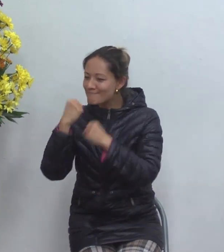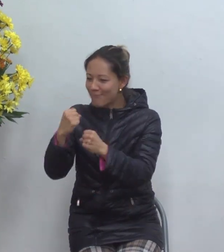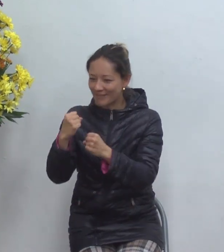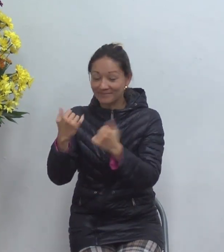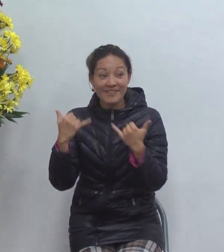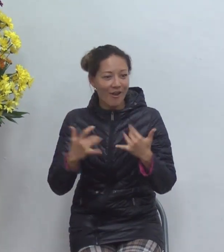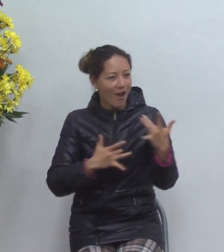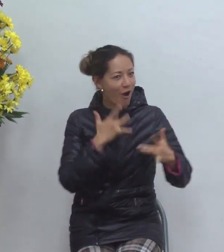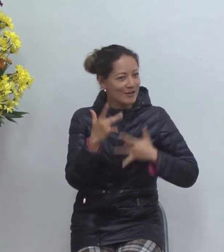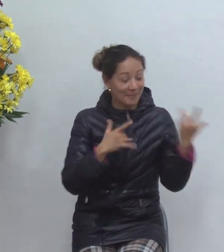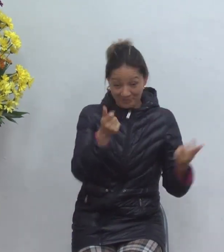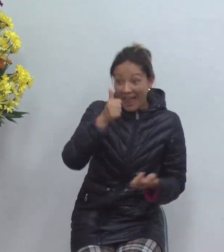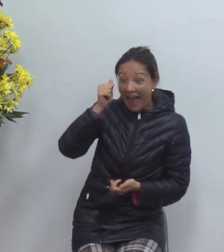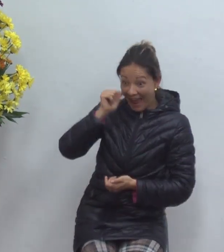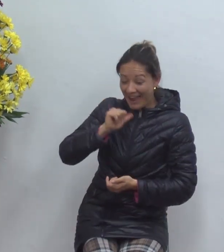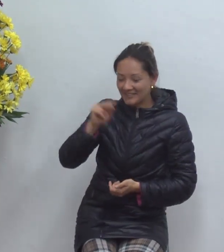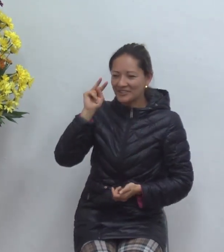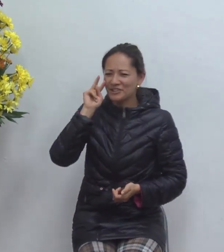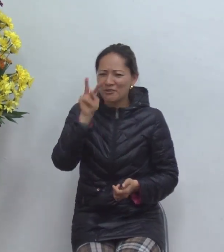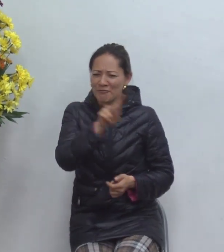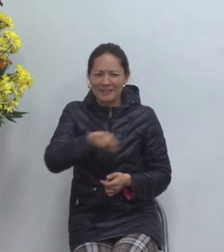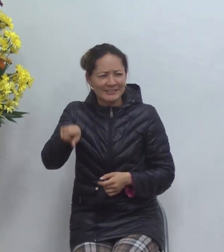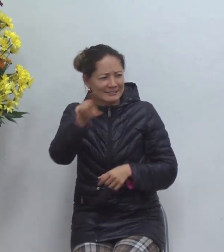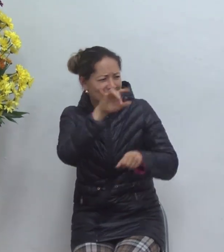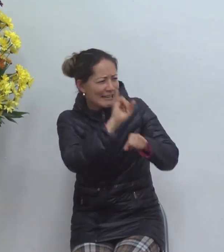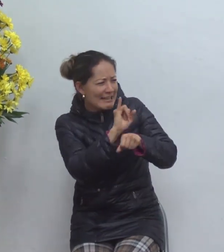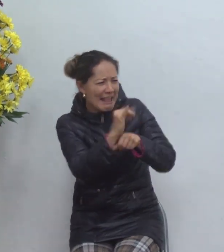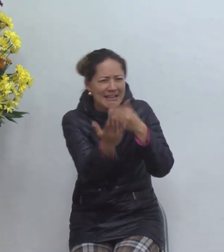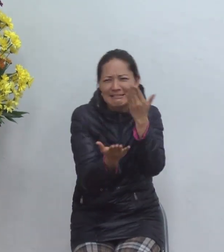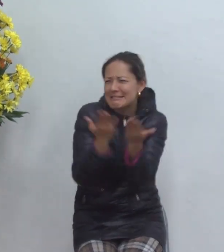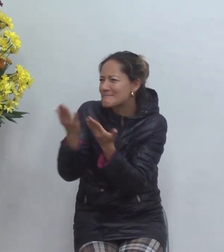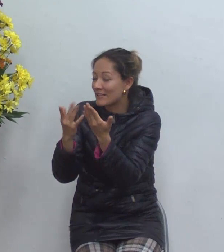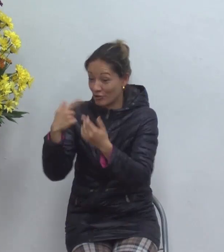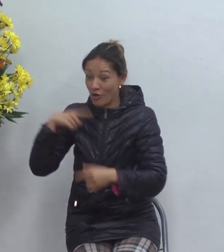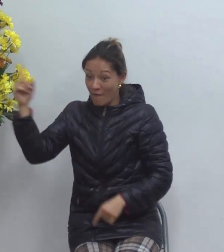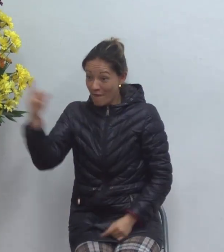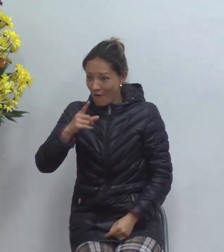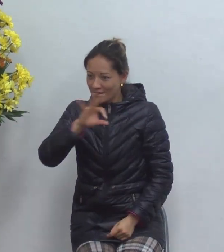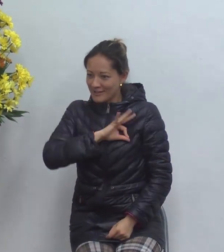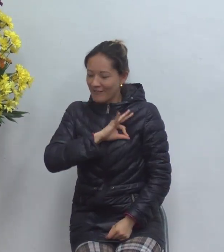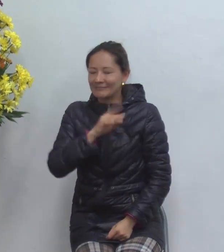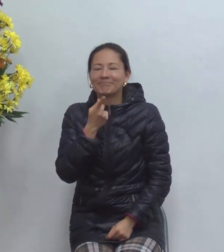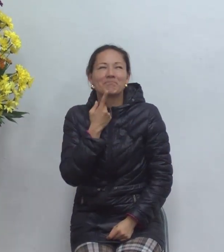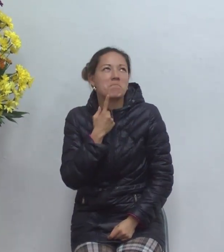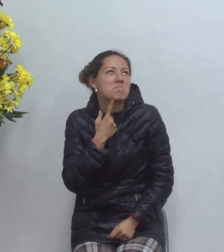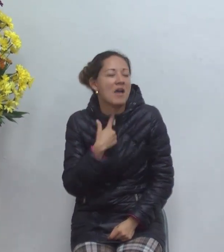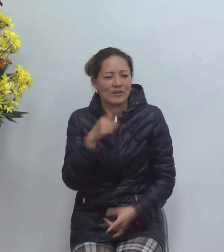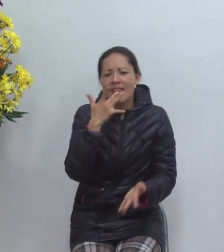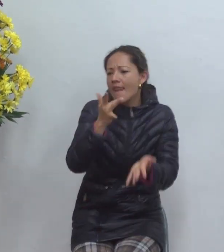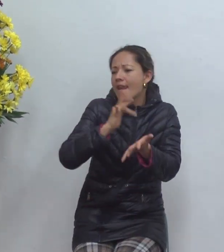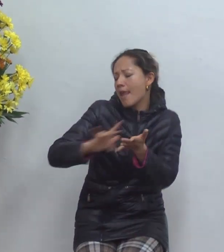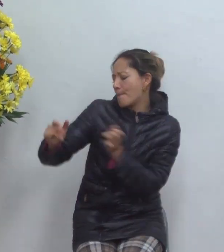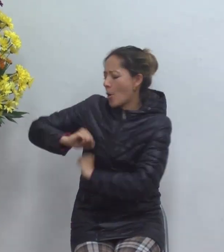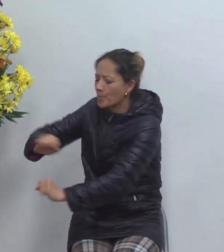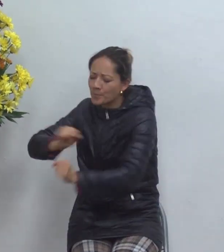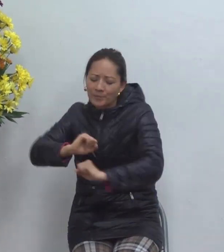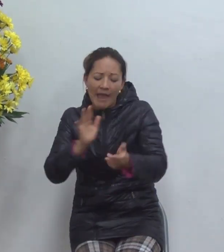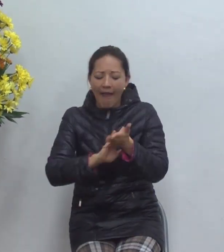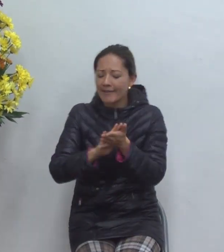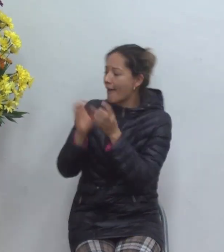yo veía ayer la iglesia moviéndose a me encanta venir los sábados entonces están limpiando las flores y